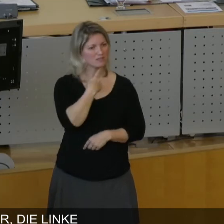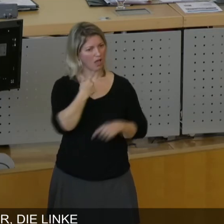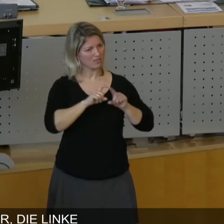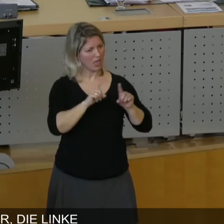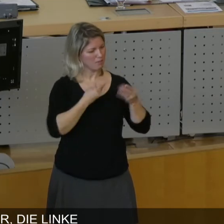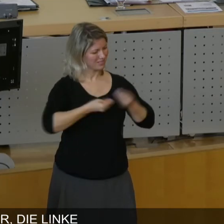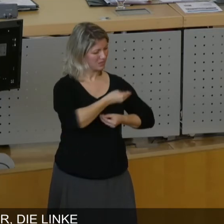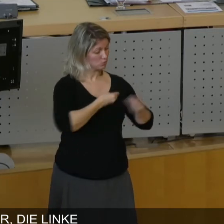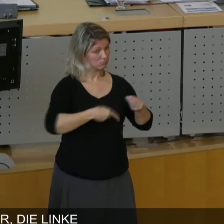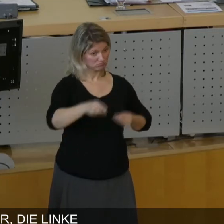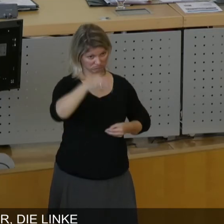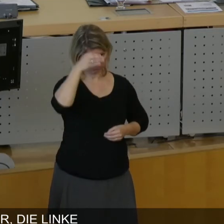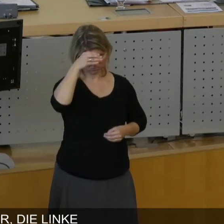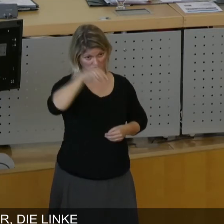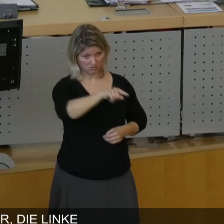hier diskutiert werden.